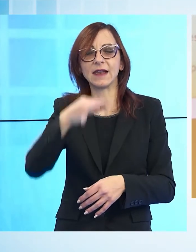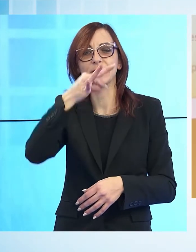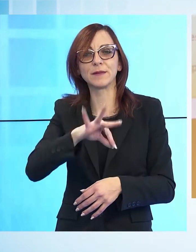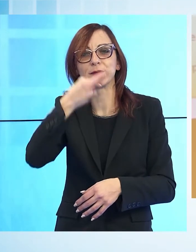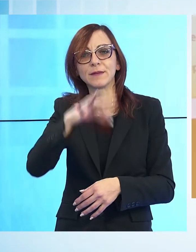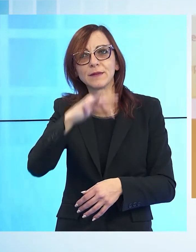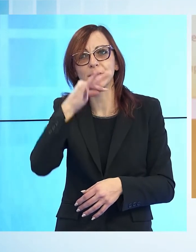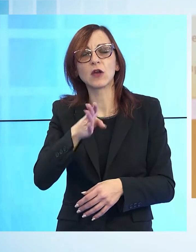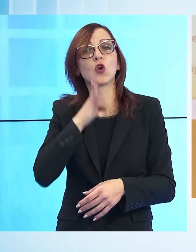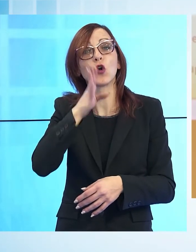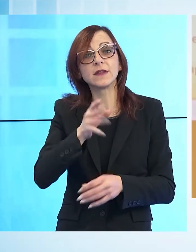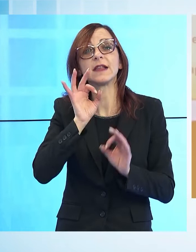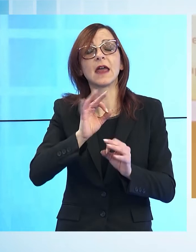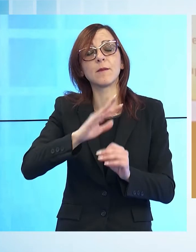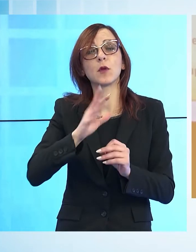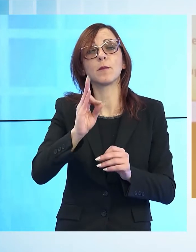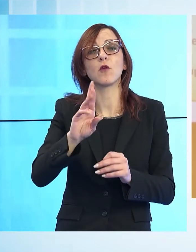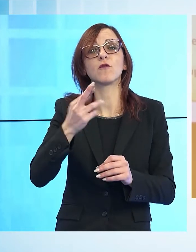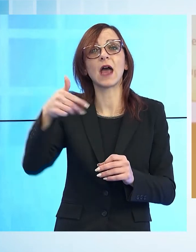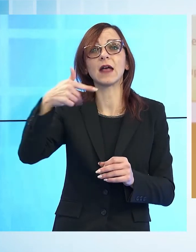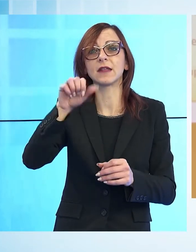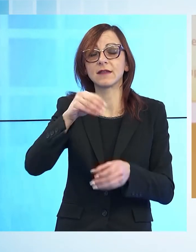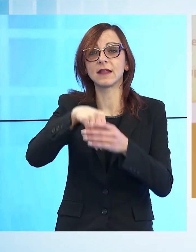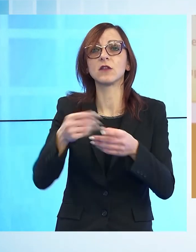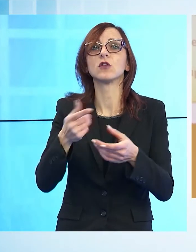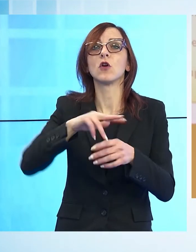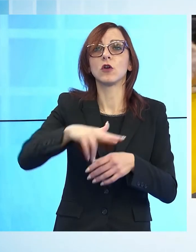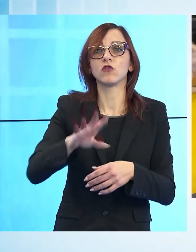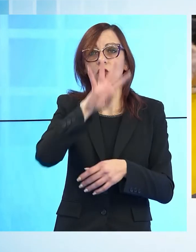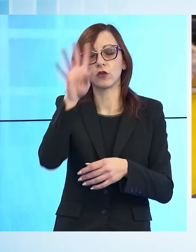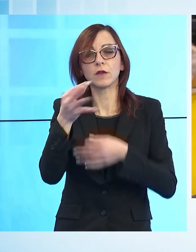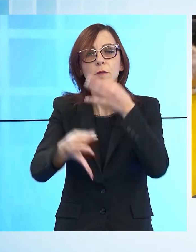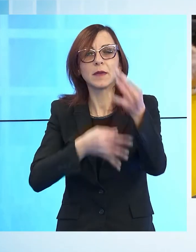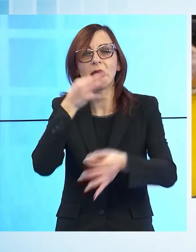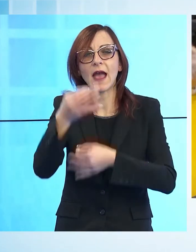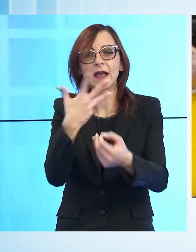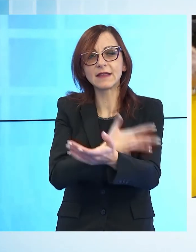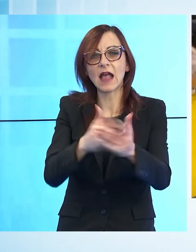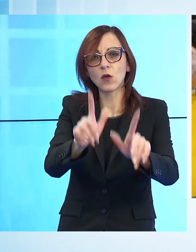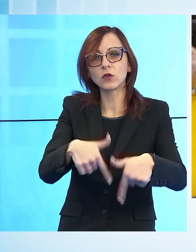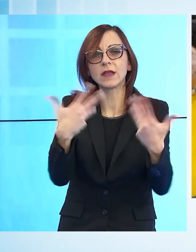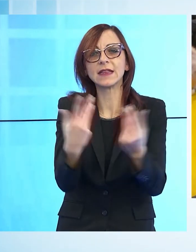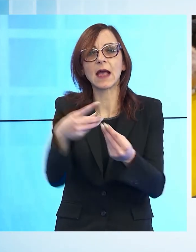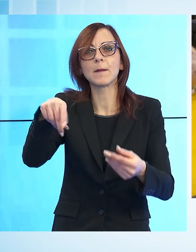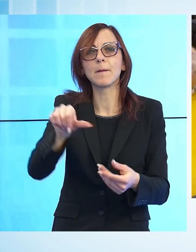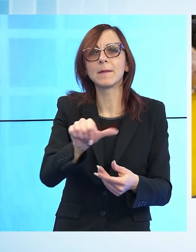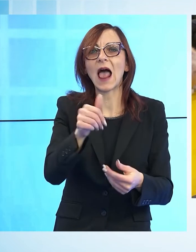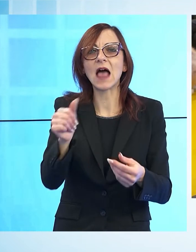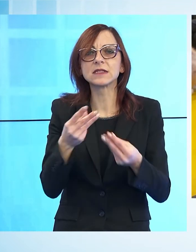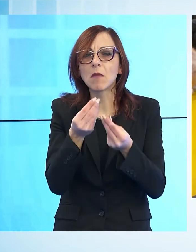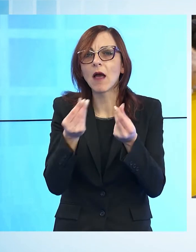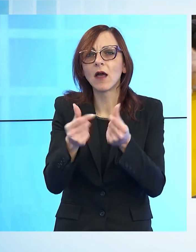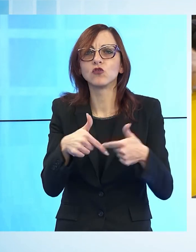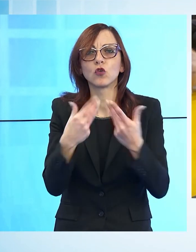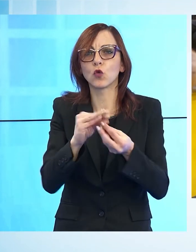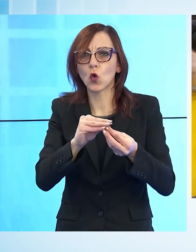Toscana, che ha parlato degli aspetti legati alla donazione di sangue e plasma e del ruolo attivo che possono avere le nuove generazioni in questa